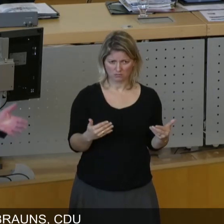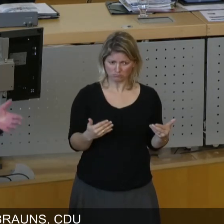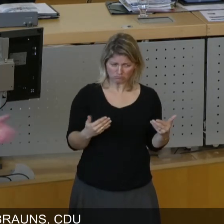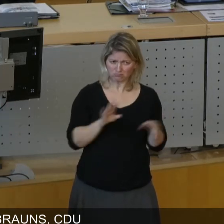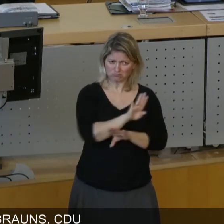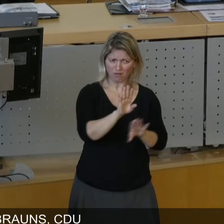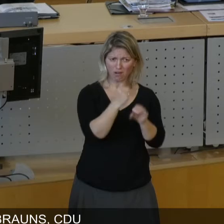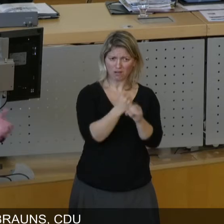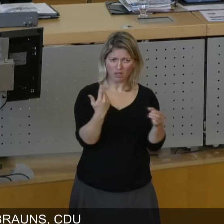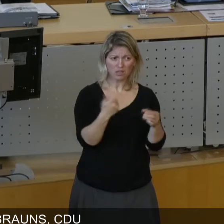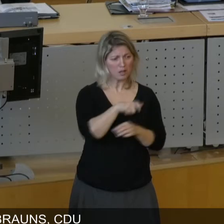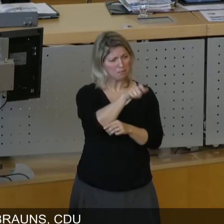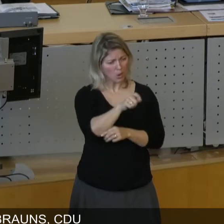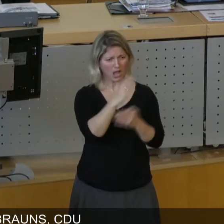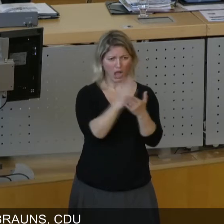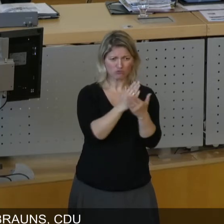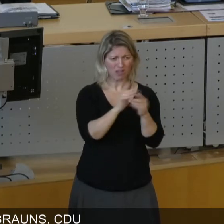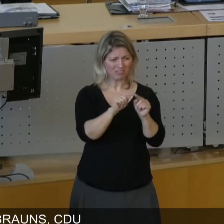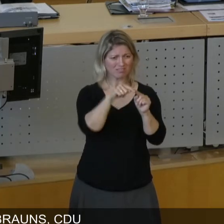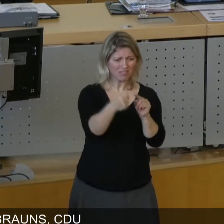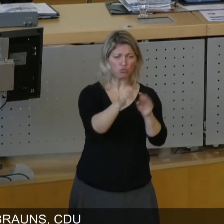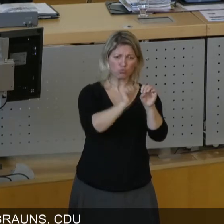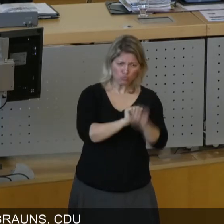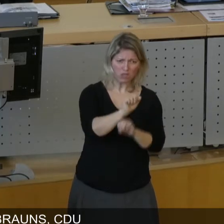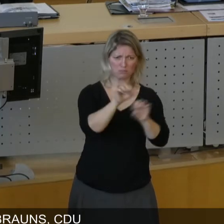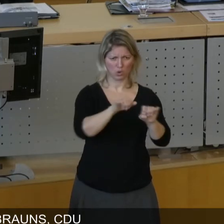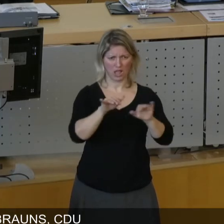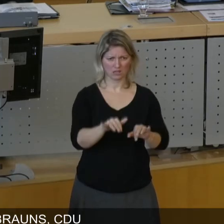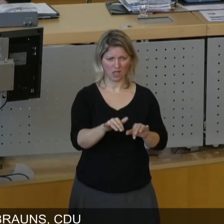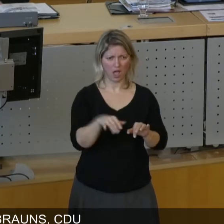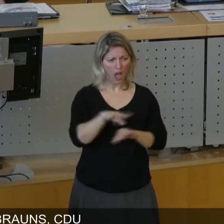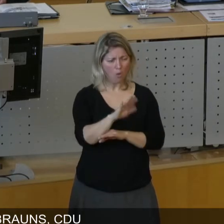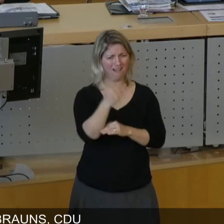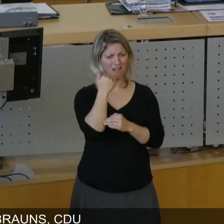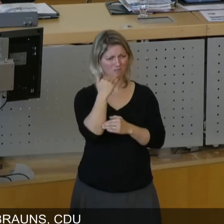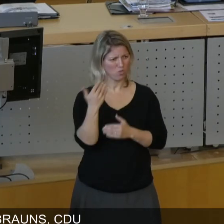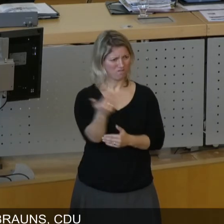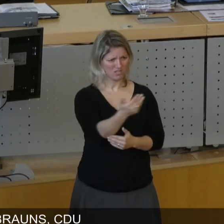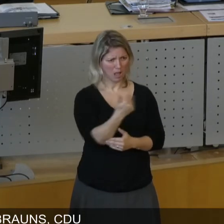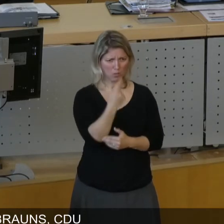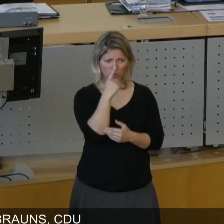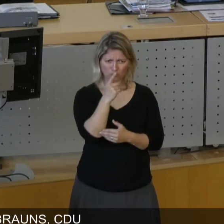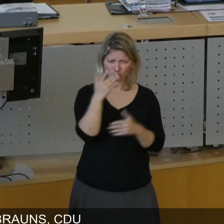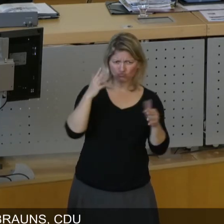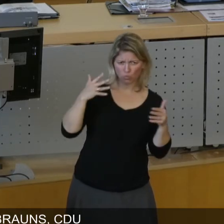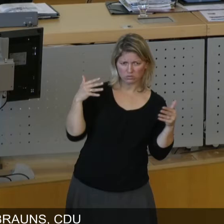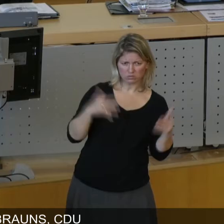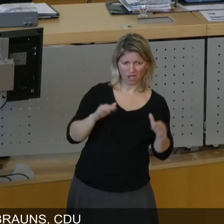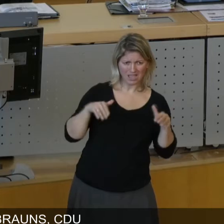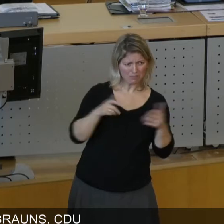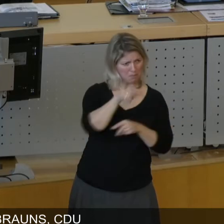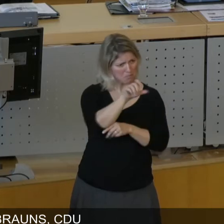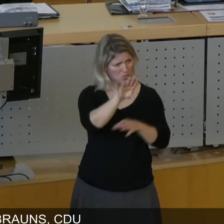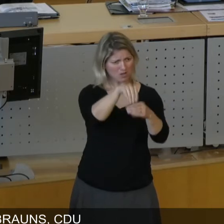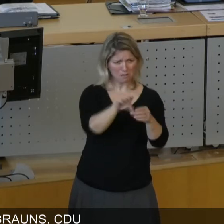Möglichkeiten des Bürgerentscheides. Wir haben, ich sagte schon, die Möglichkeit von Einwohnerversammlung. Das gibt es alles schon, meine